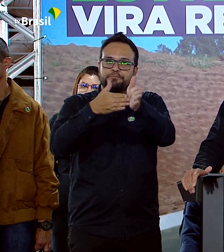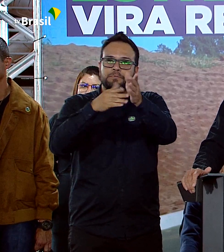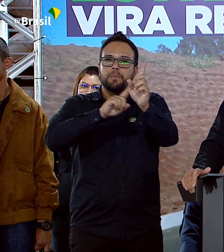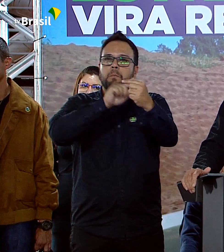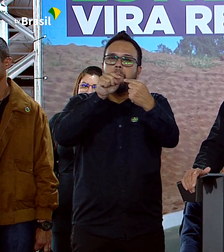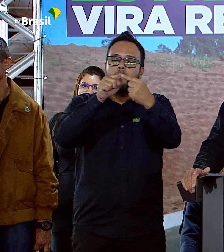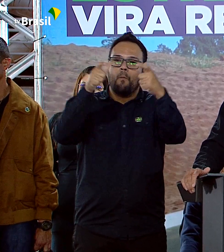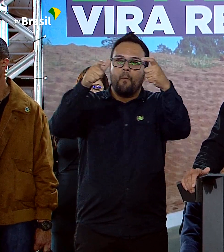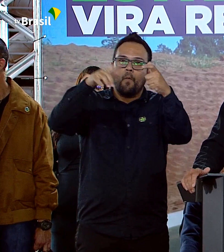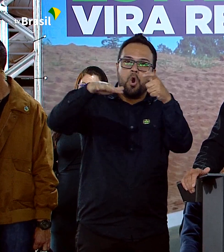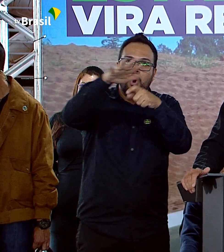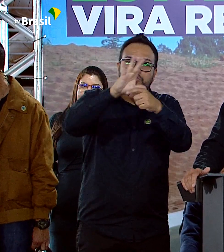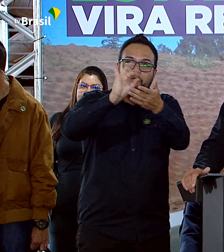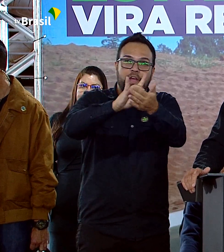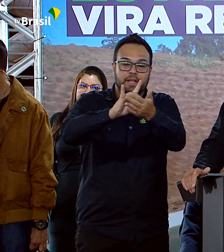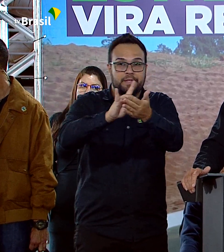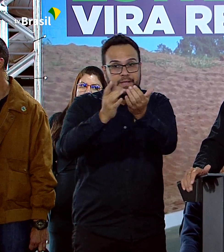povo.